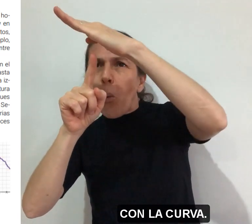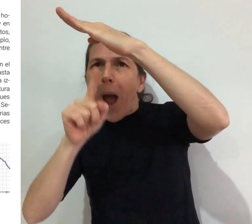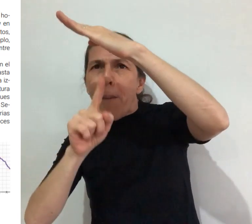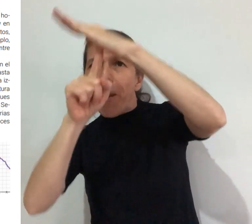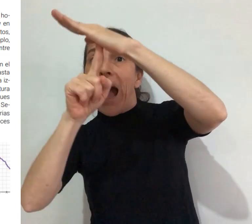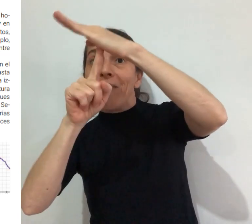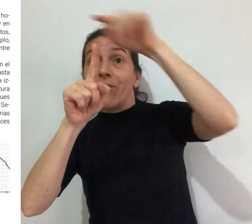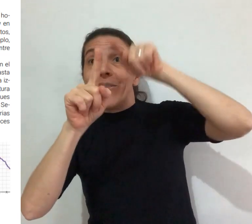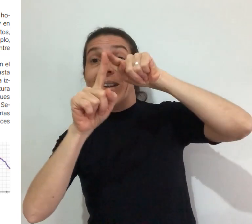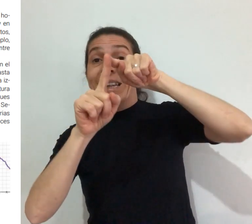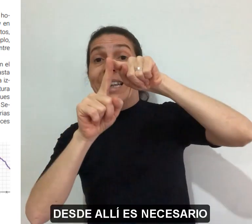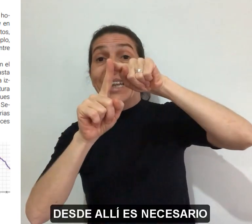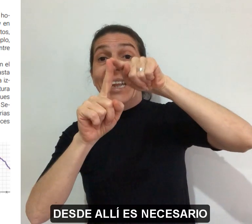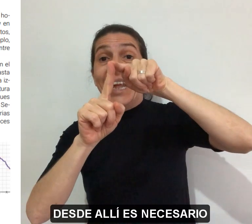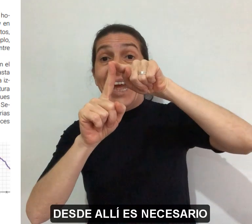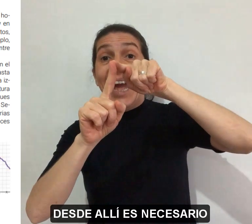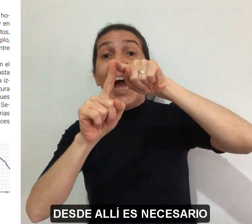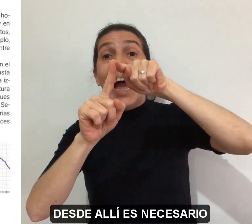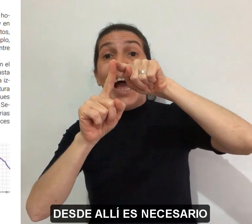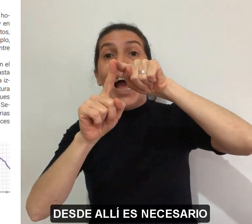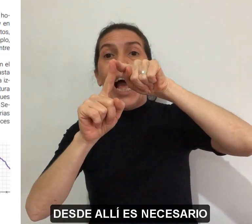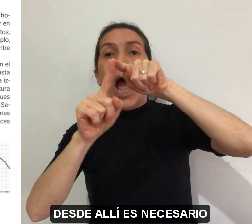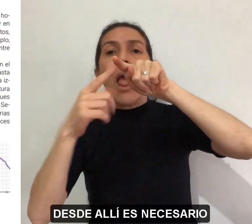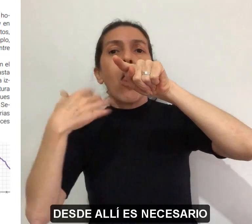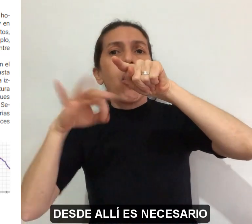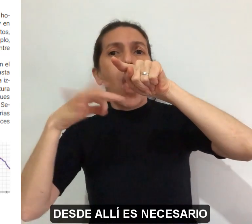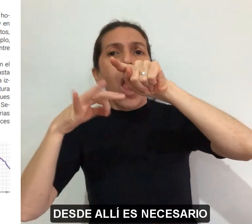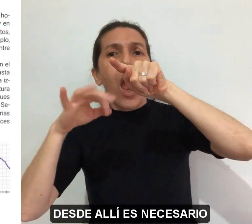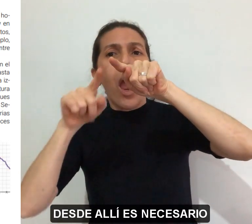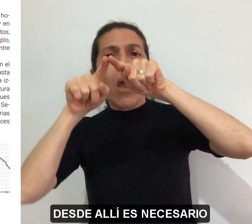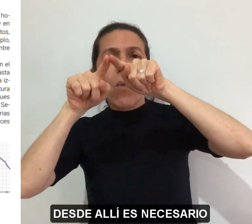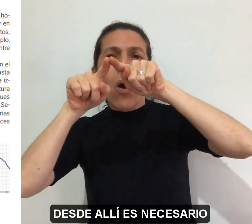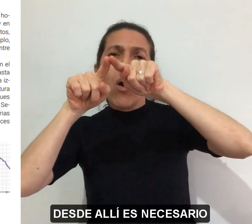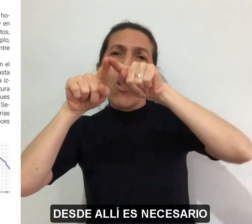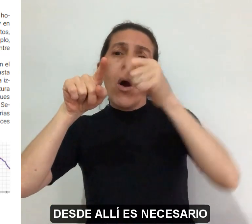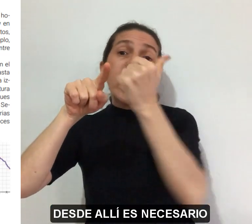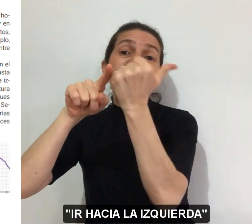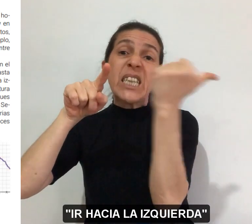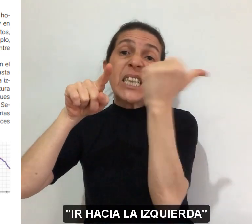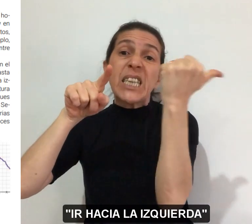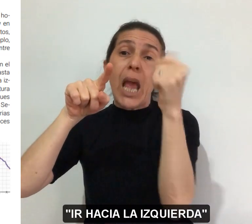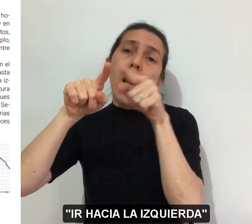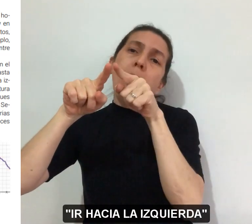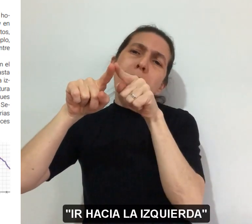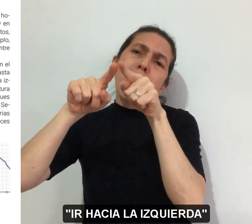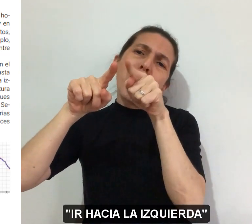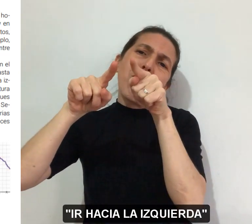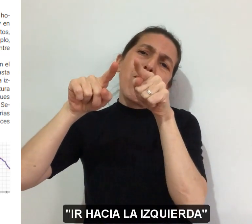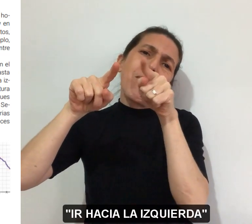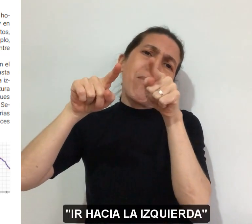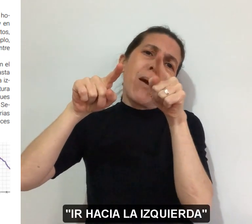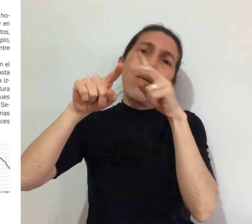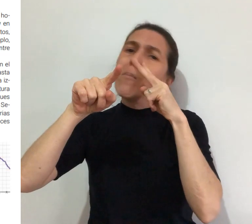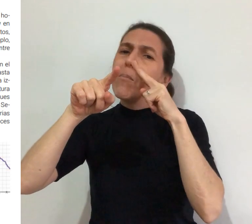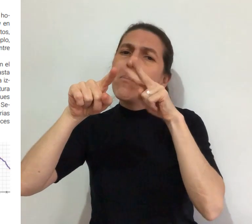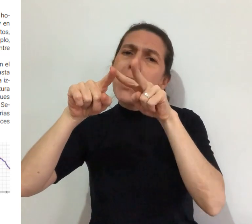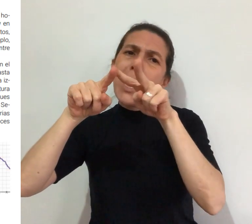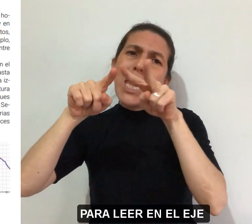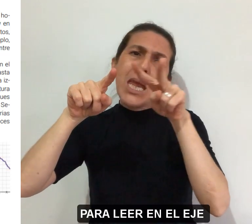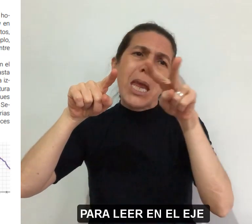curva. Desde allí, es necesario ir hacia la izquierda,